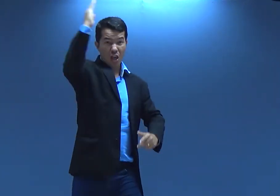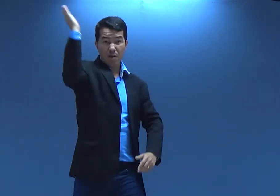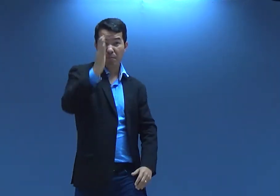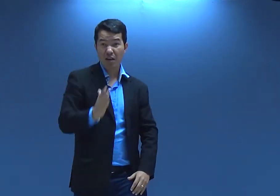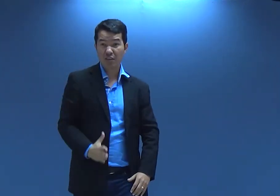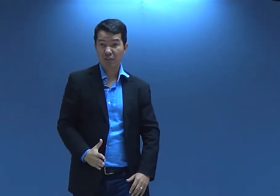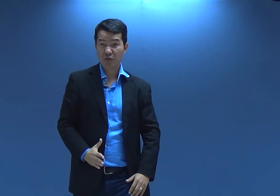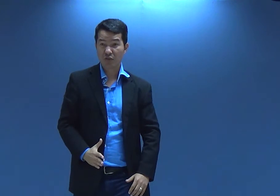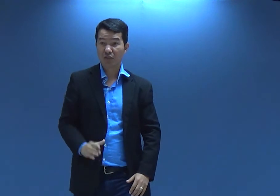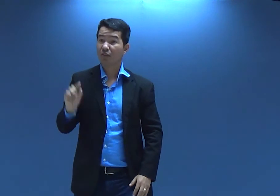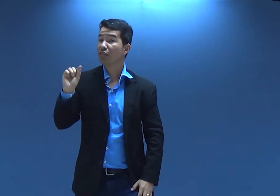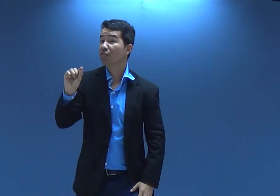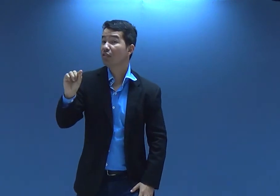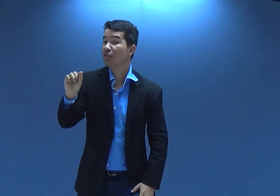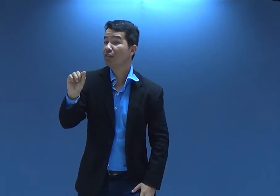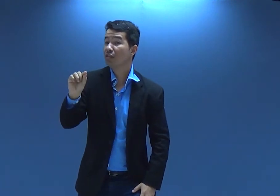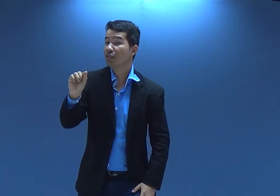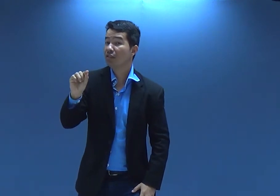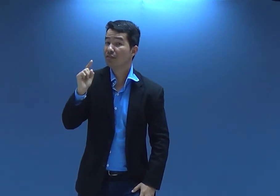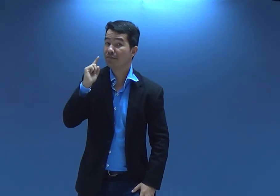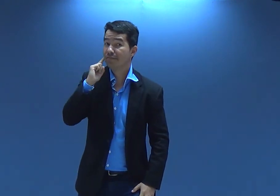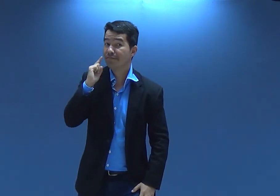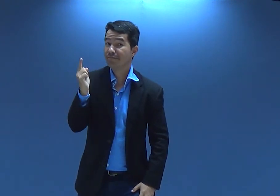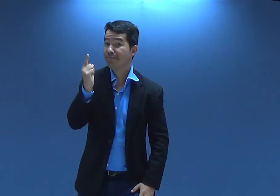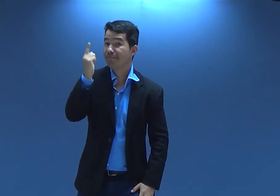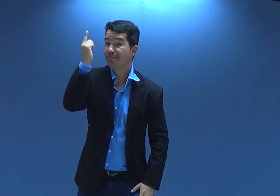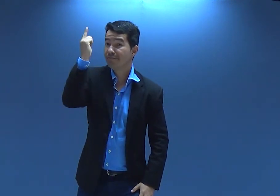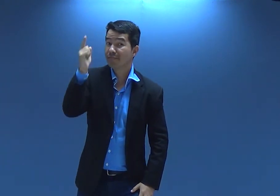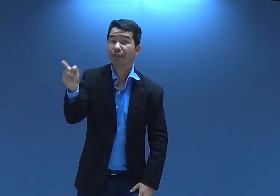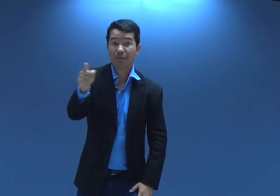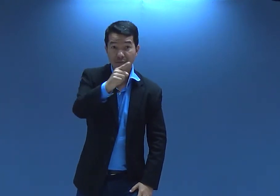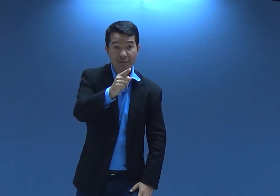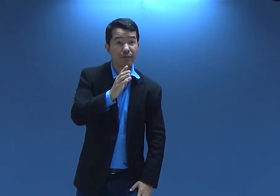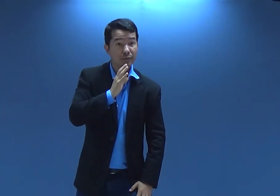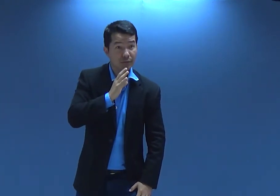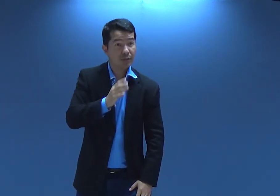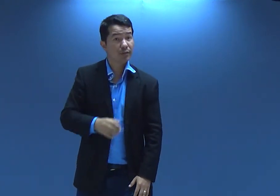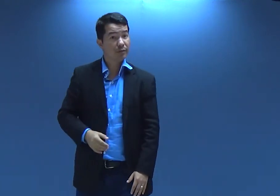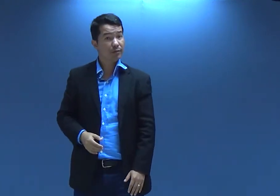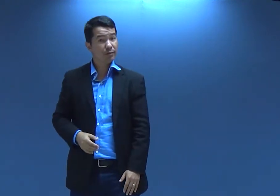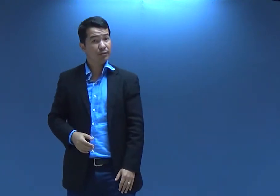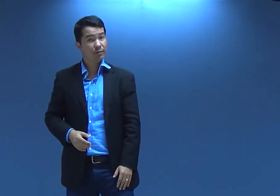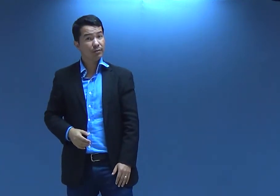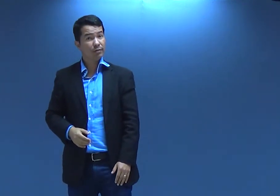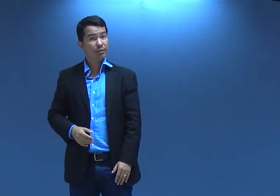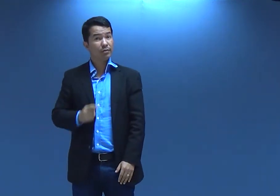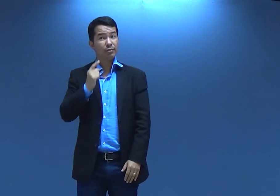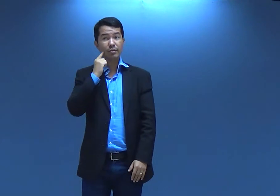viaja por todo o Brasil quem é? o pastor Carlos vocês conhecem ele?